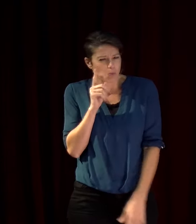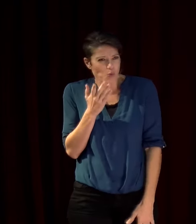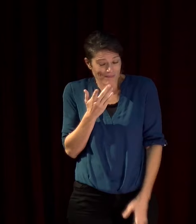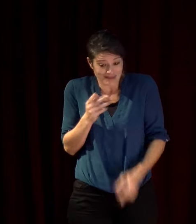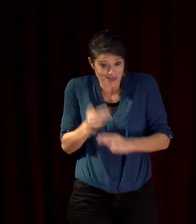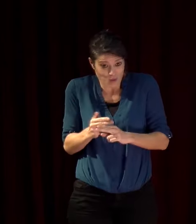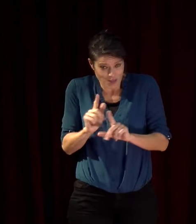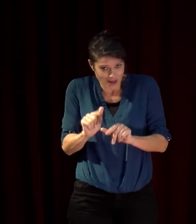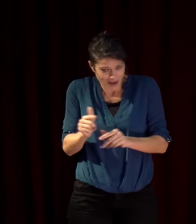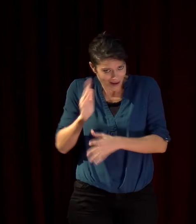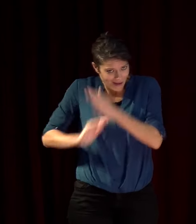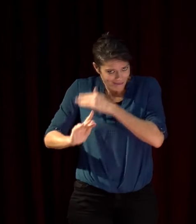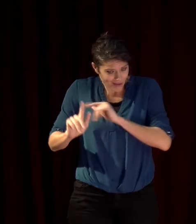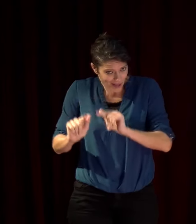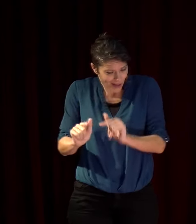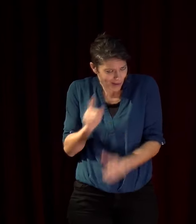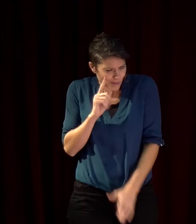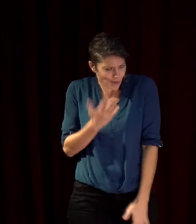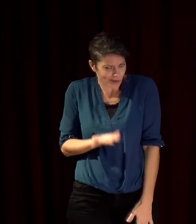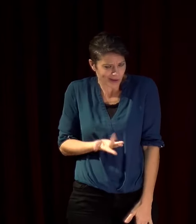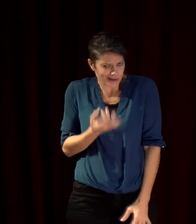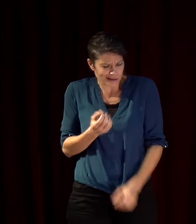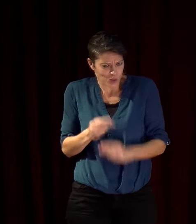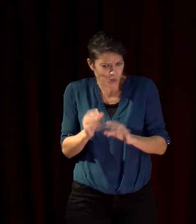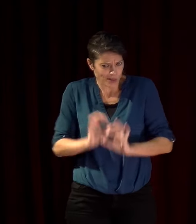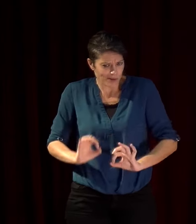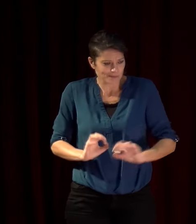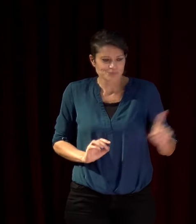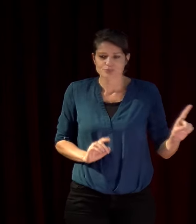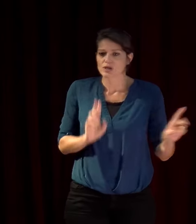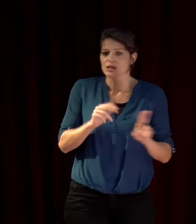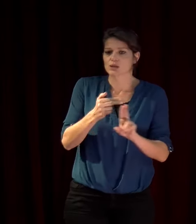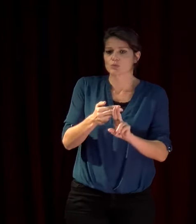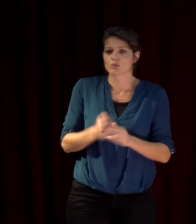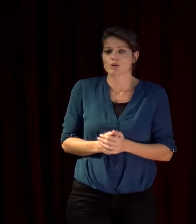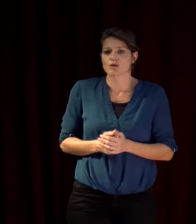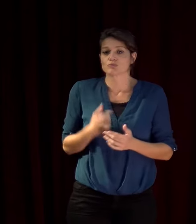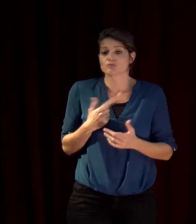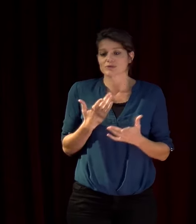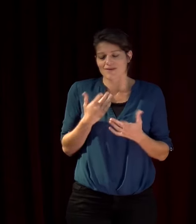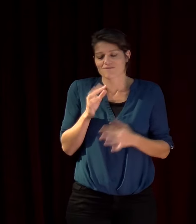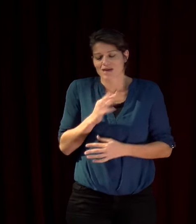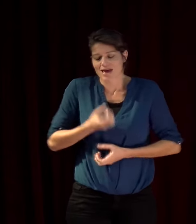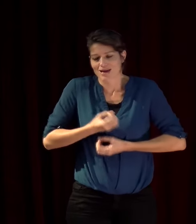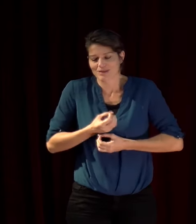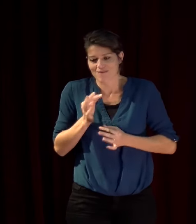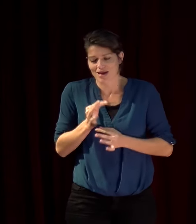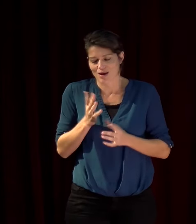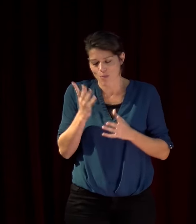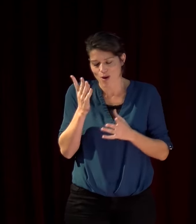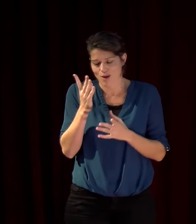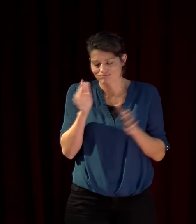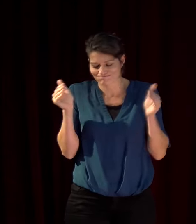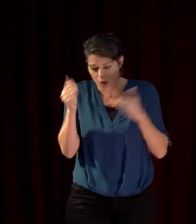qui existaient avant oui j'ai fait un topo très européocentré c